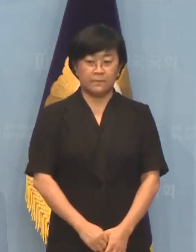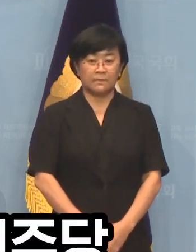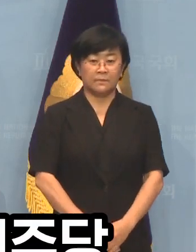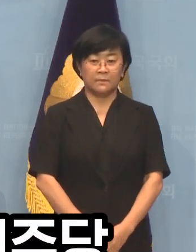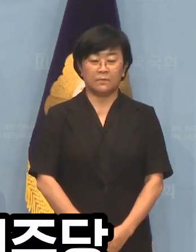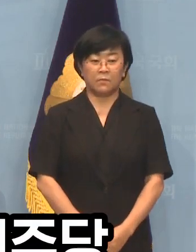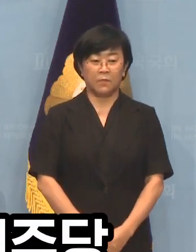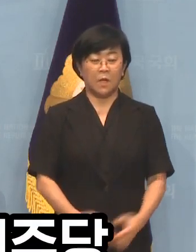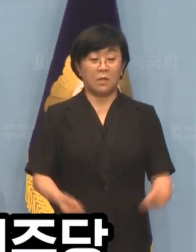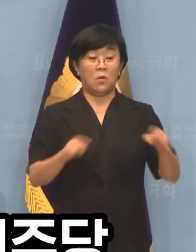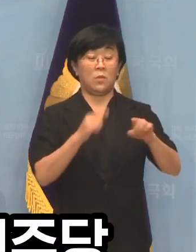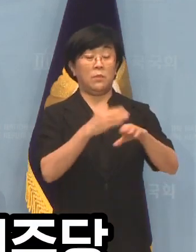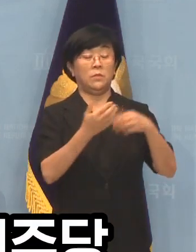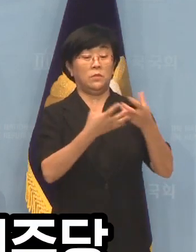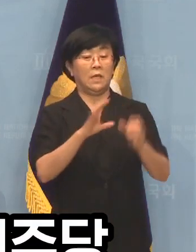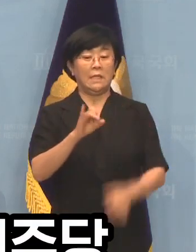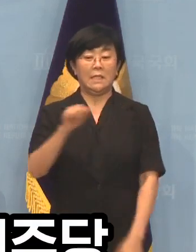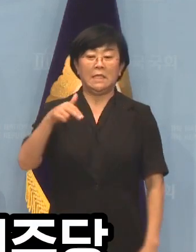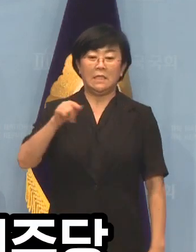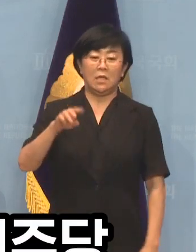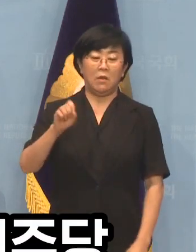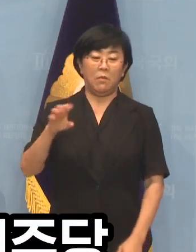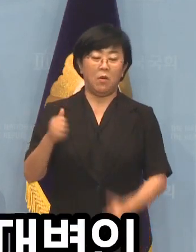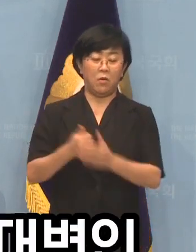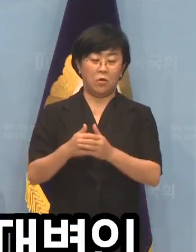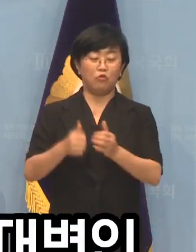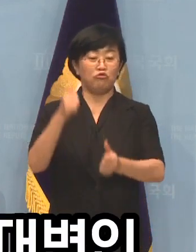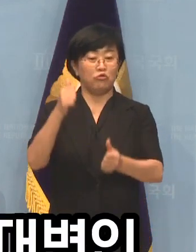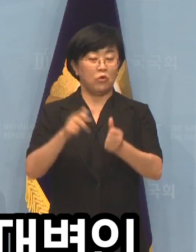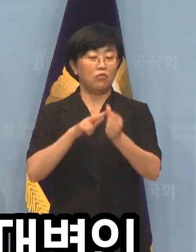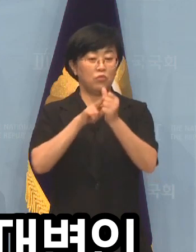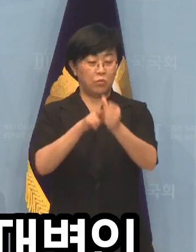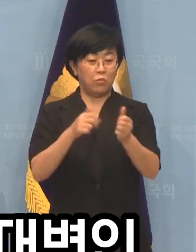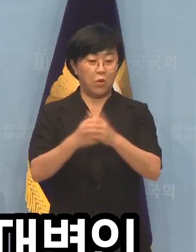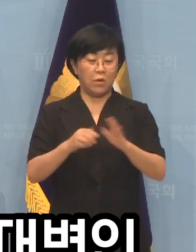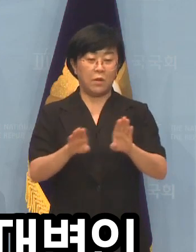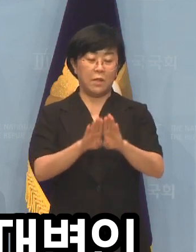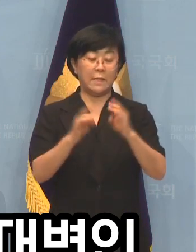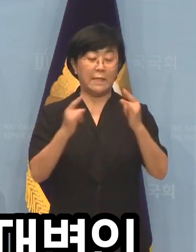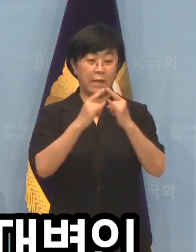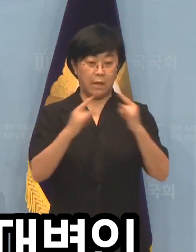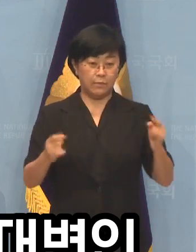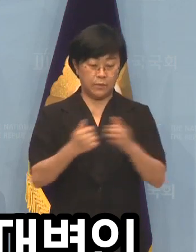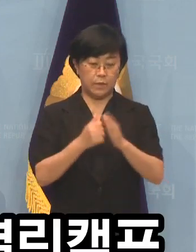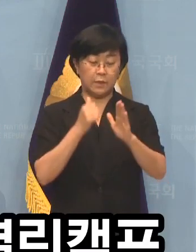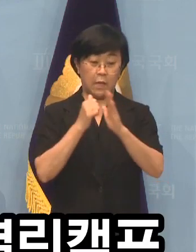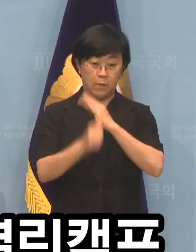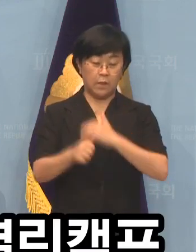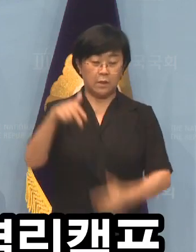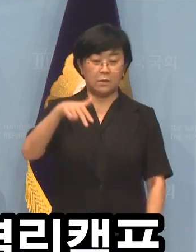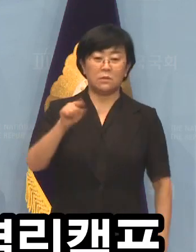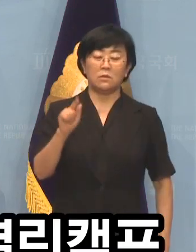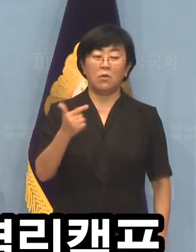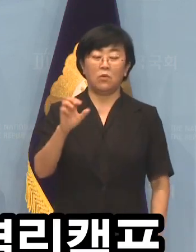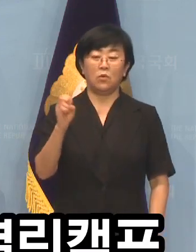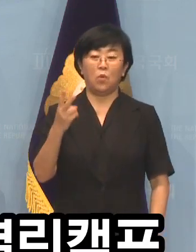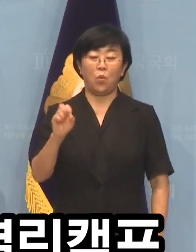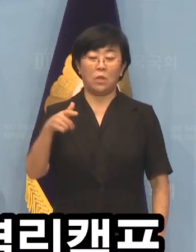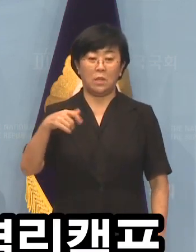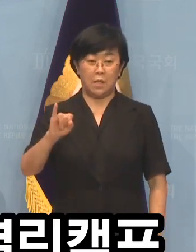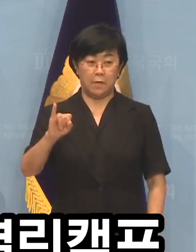더불어민주당 이재명 대선 경선후보 열린캠프 대변인 전용기입니다. 지금부터